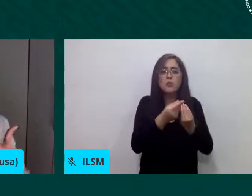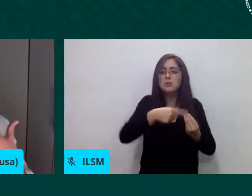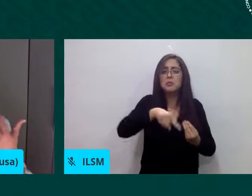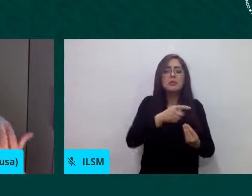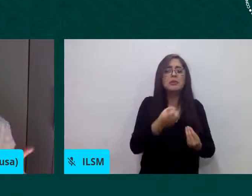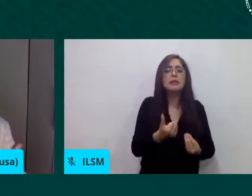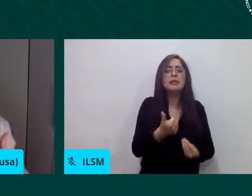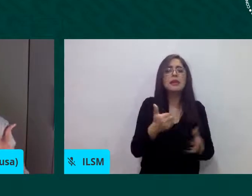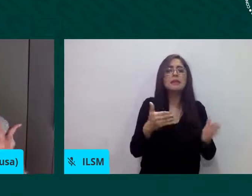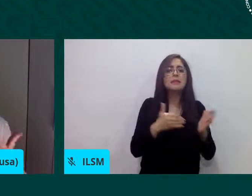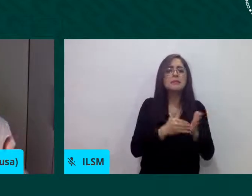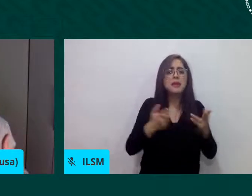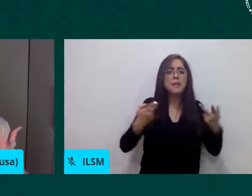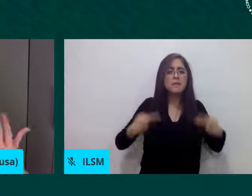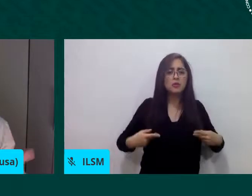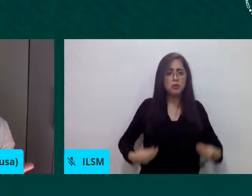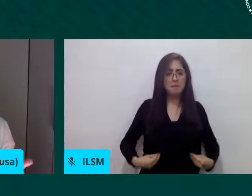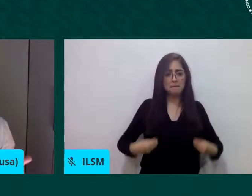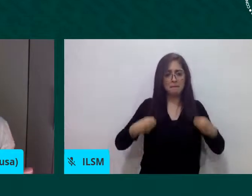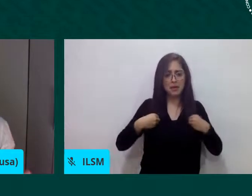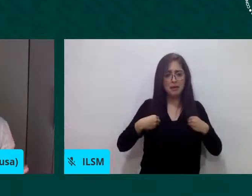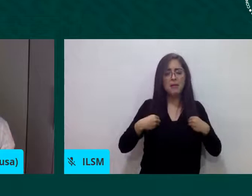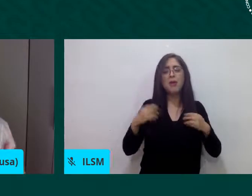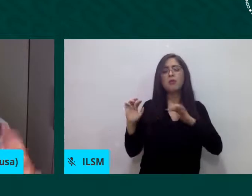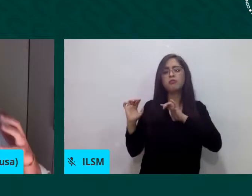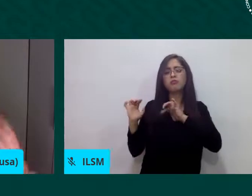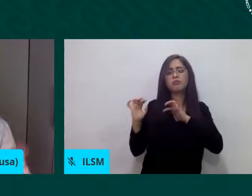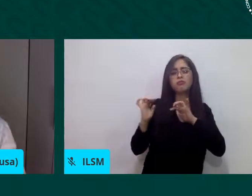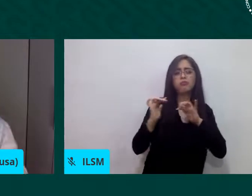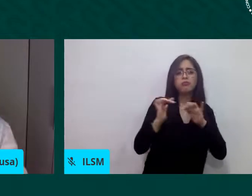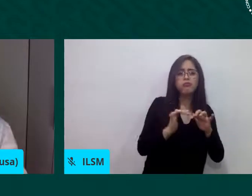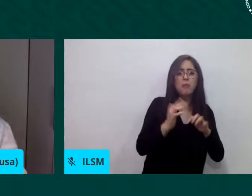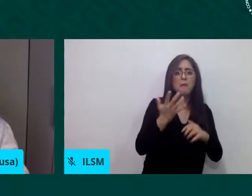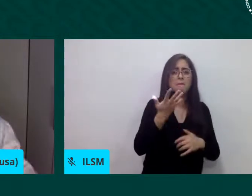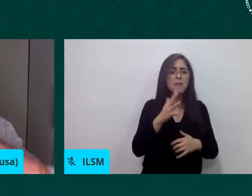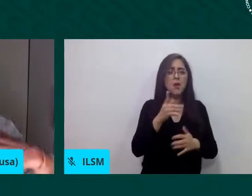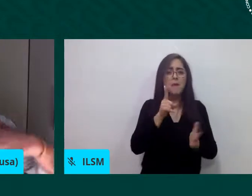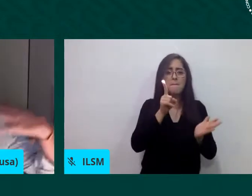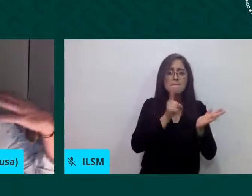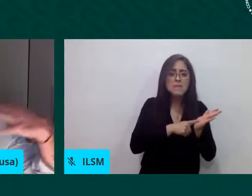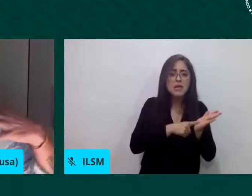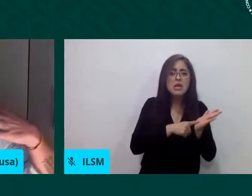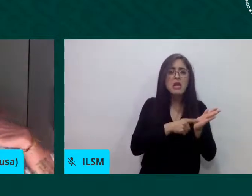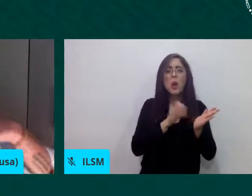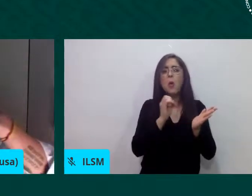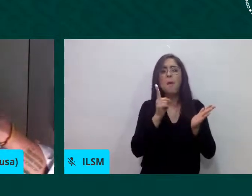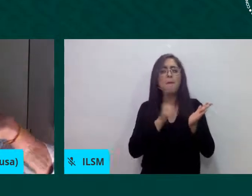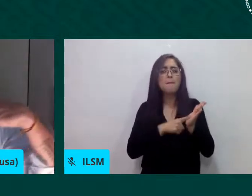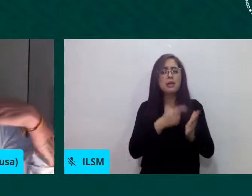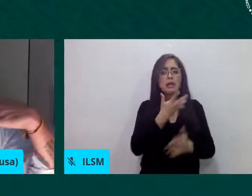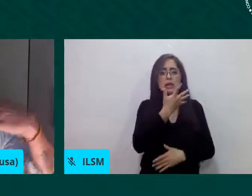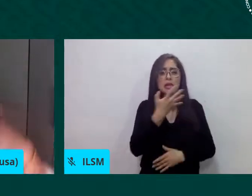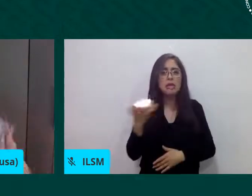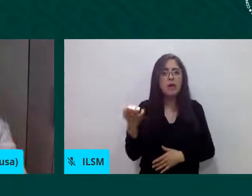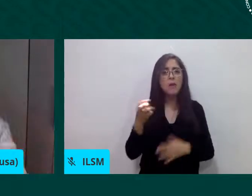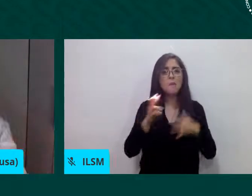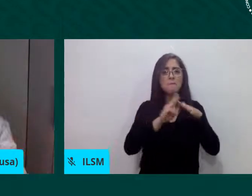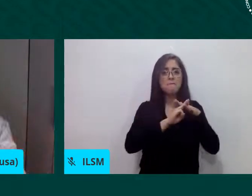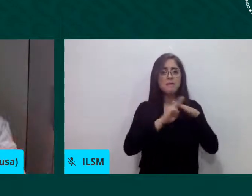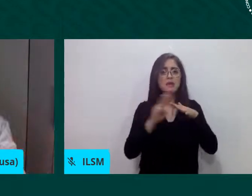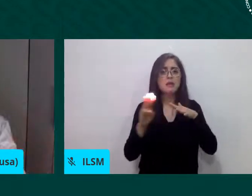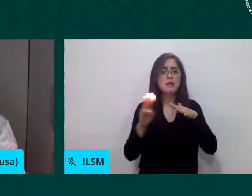1.500 migrantes. Entonces, imagina la proporción, 6.000, 1.500,